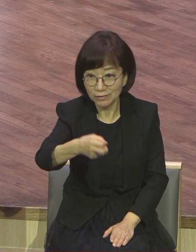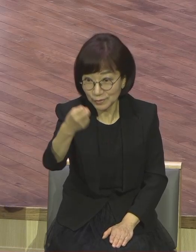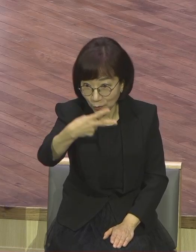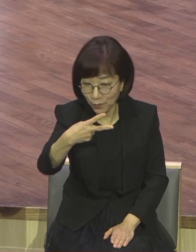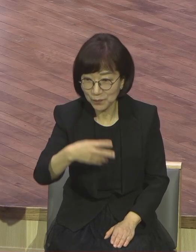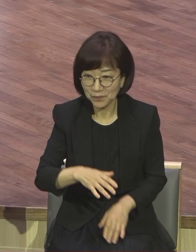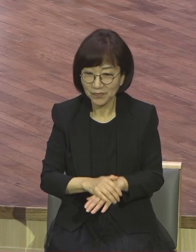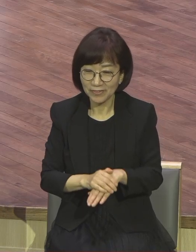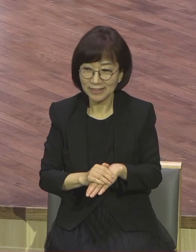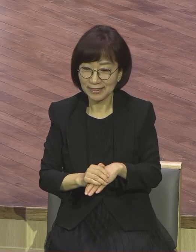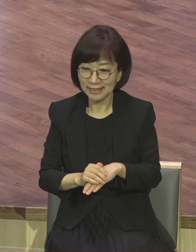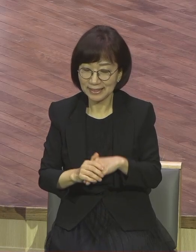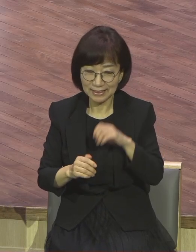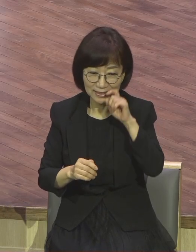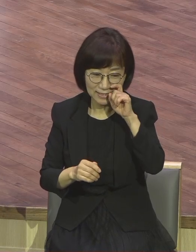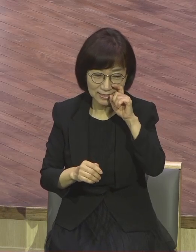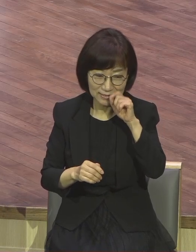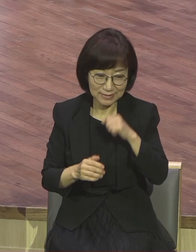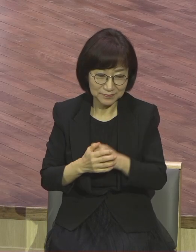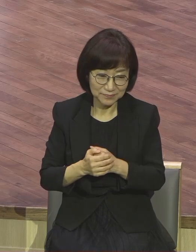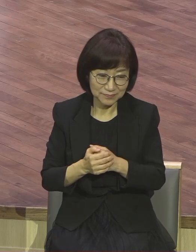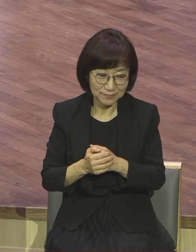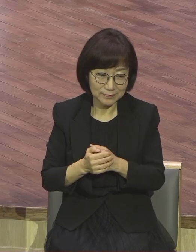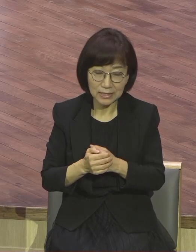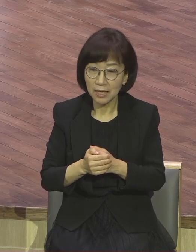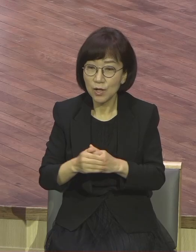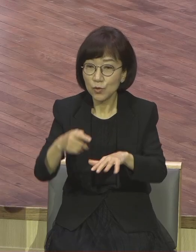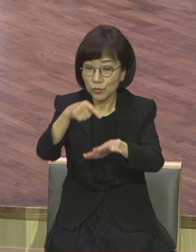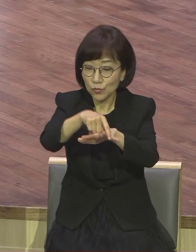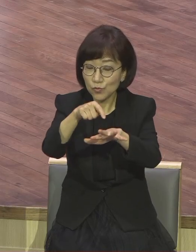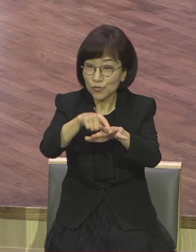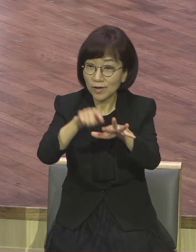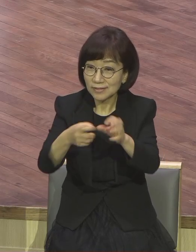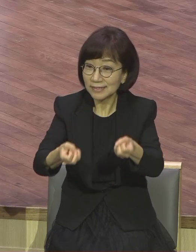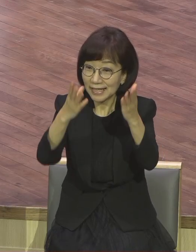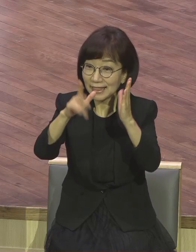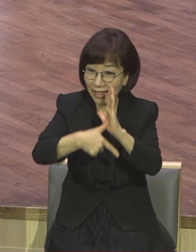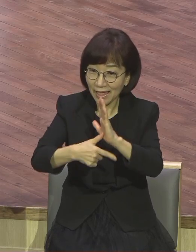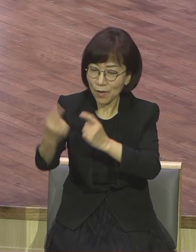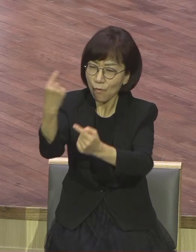당시에 270만 명이 6월절에 참여했더라고요. 270만.